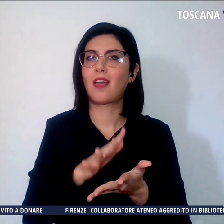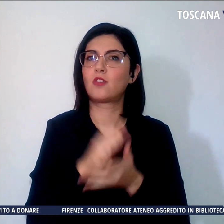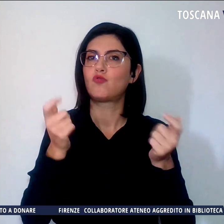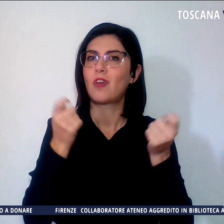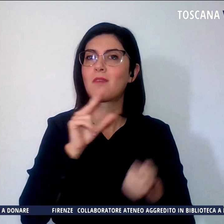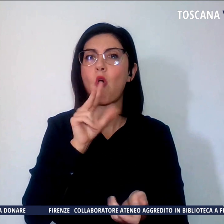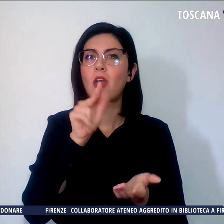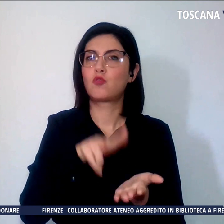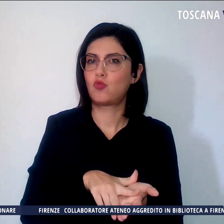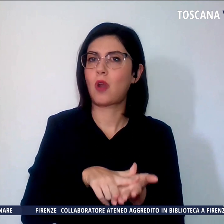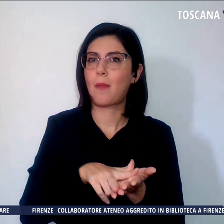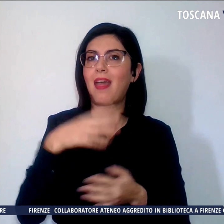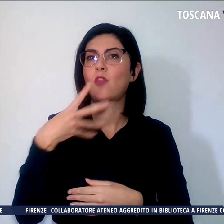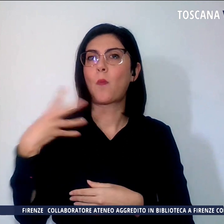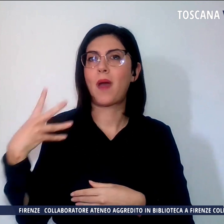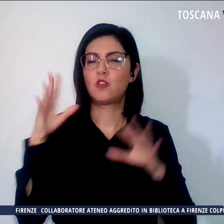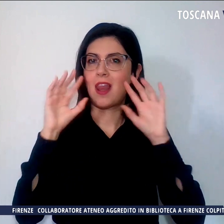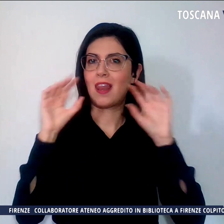dei marescialli dei carabinieri.